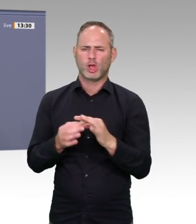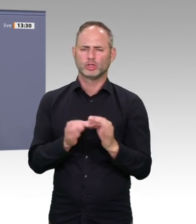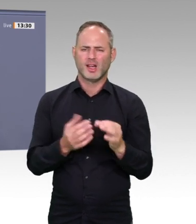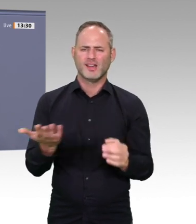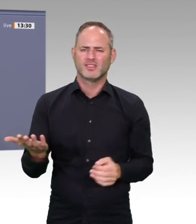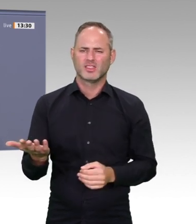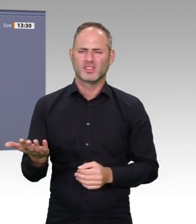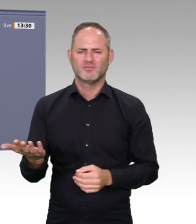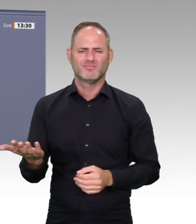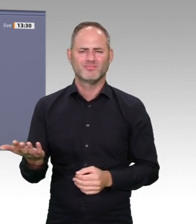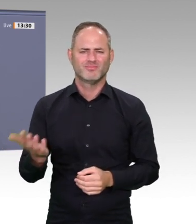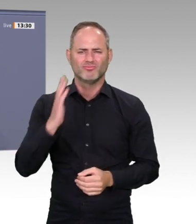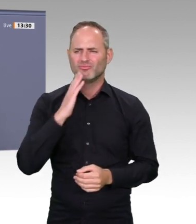die Art, wie wir produzieren, ändern.